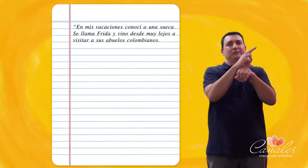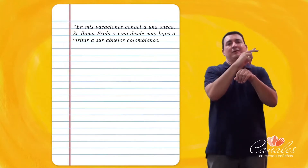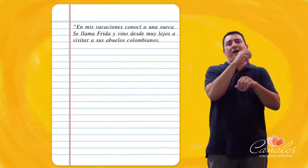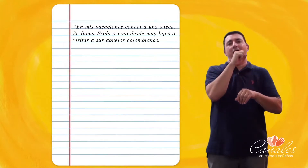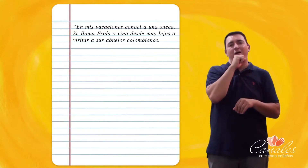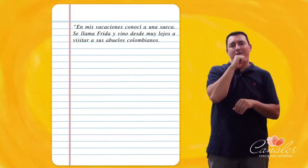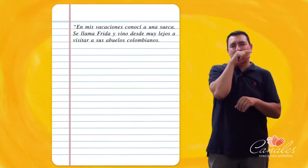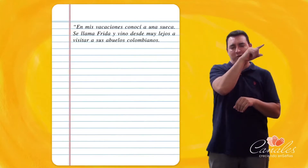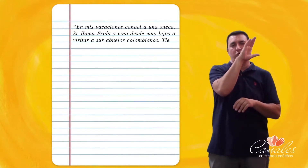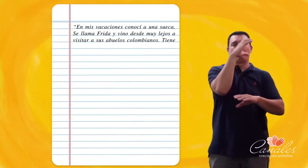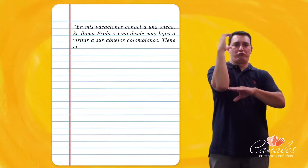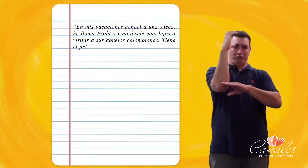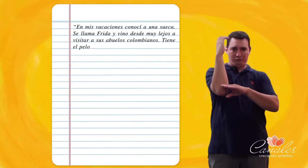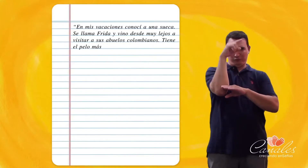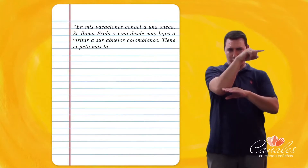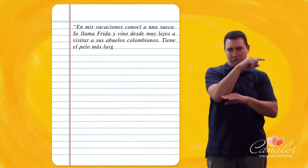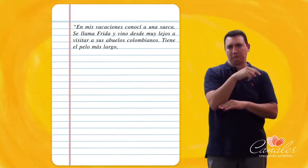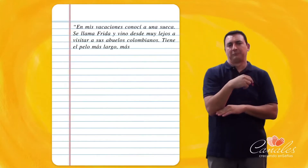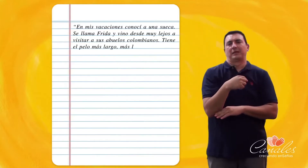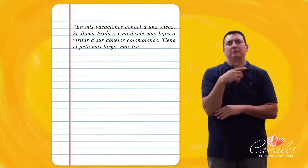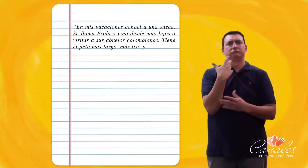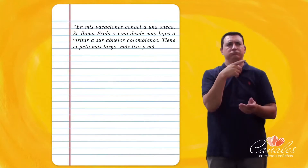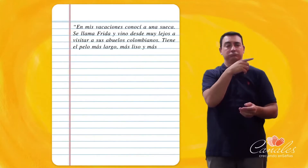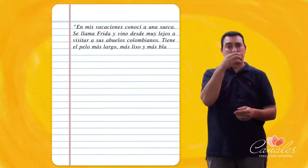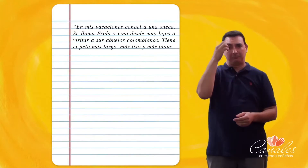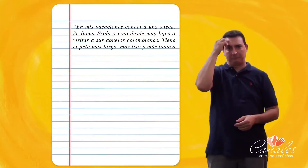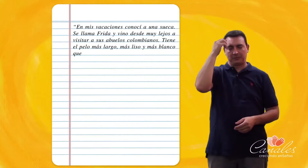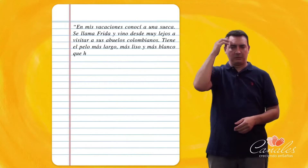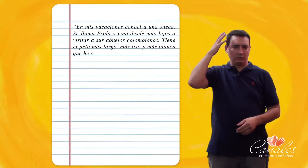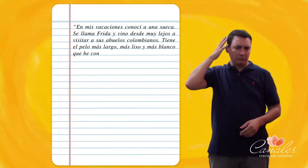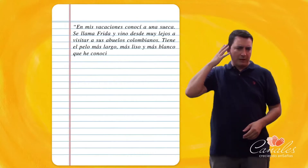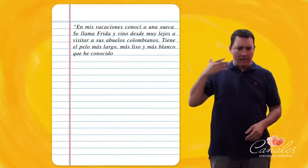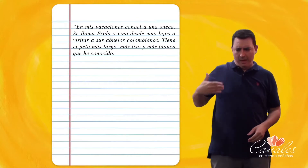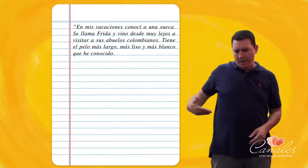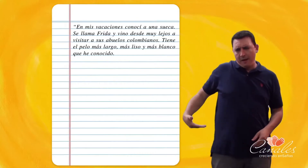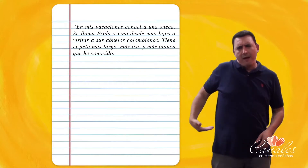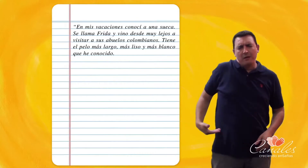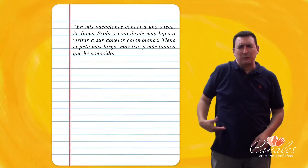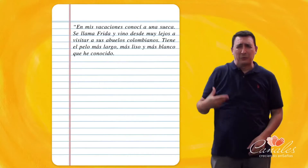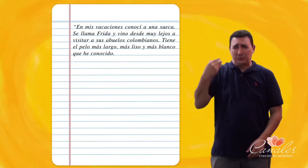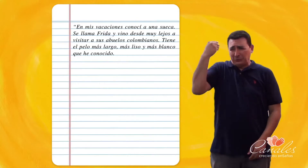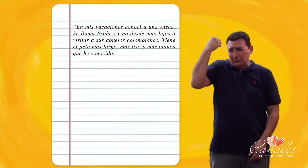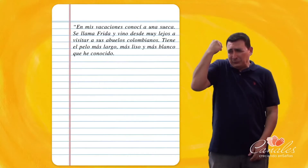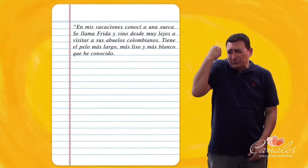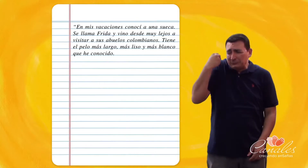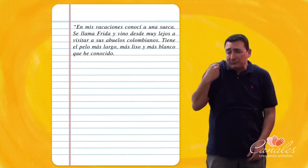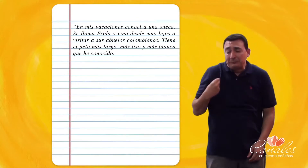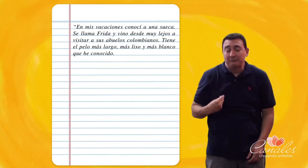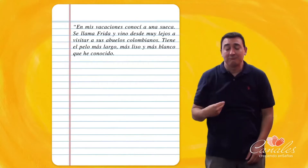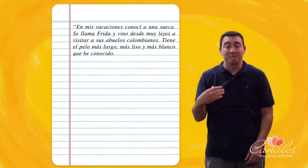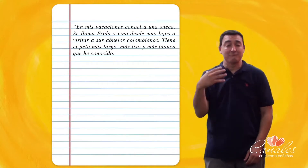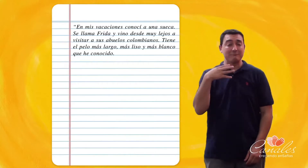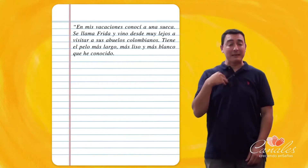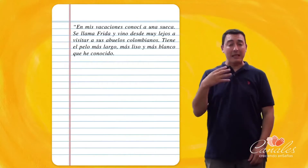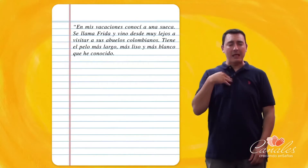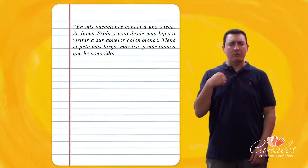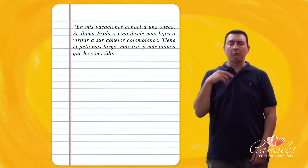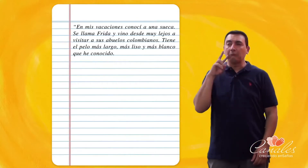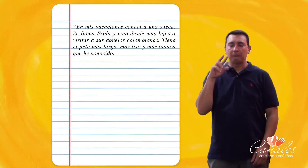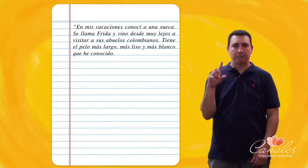visitar a sus abuelos colombianos Tiene el pelo más largo Más liso Y más blanco que he